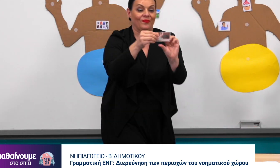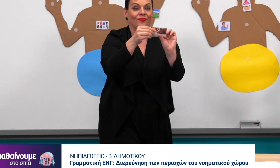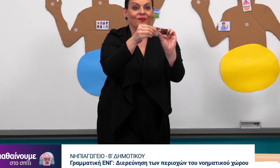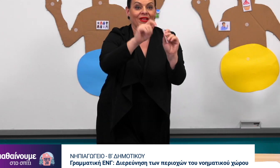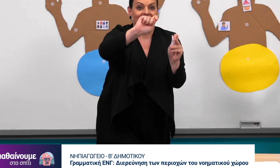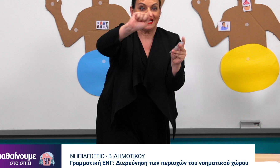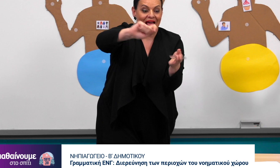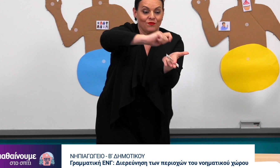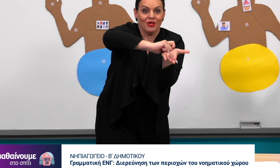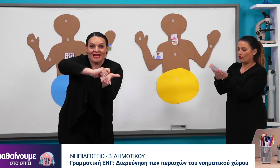Ωραία.